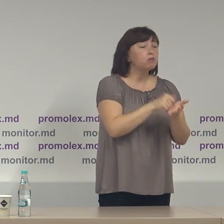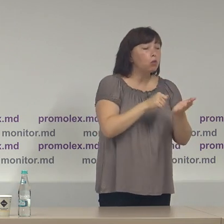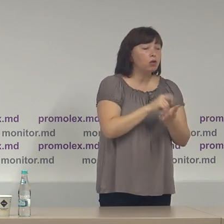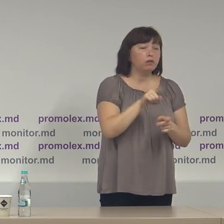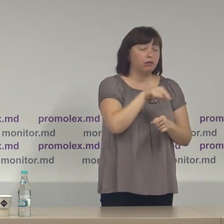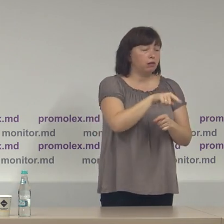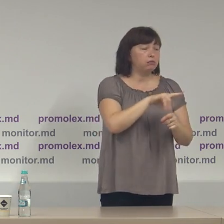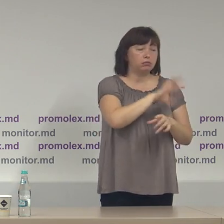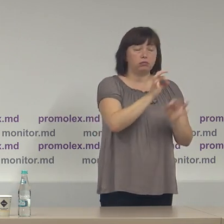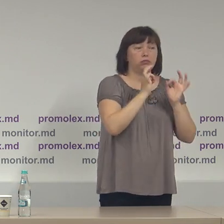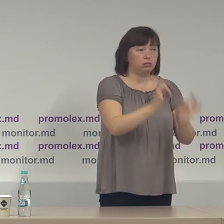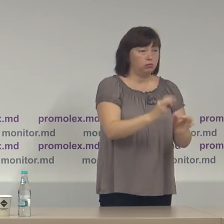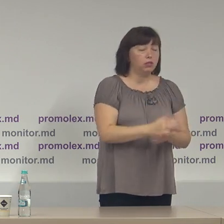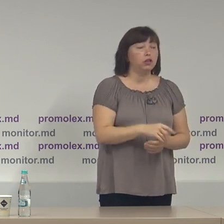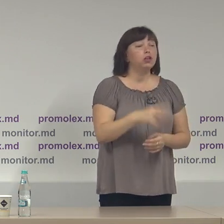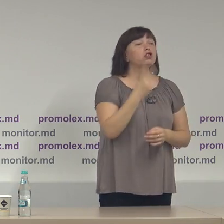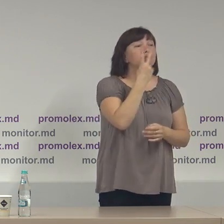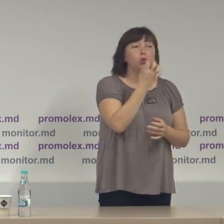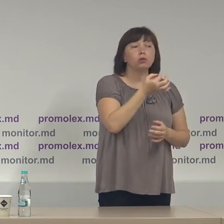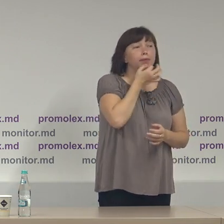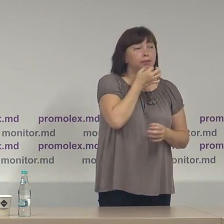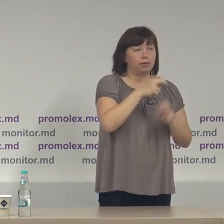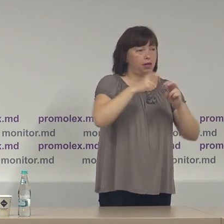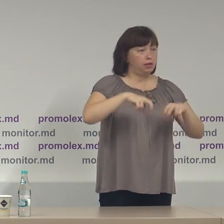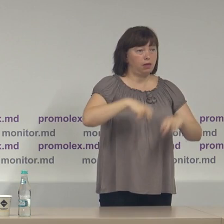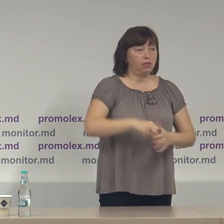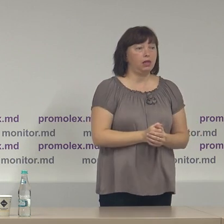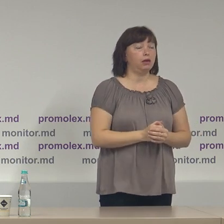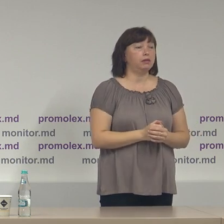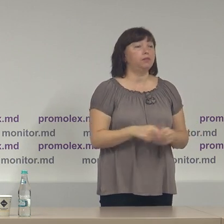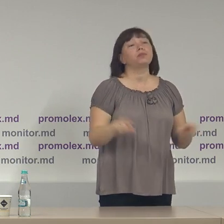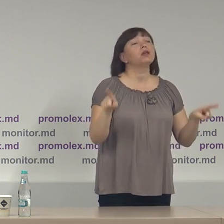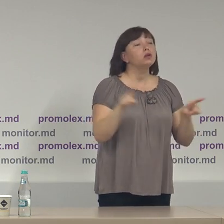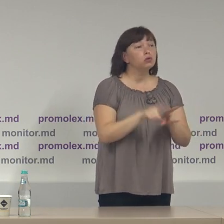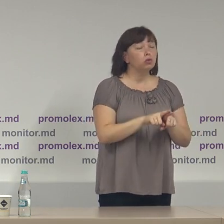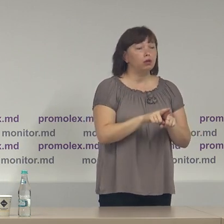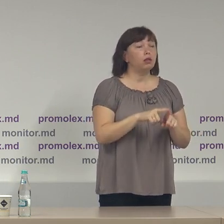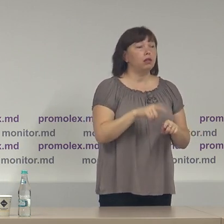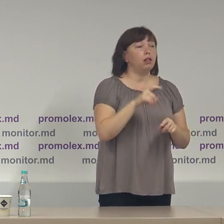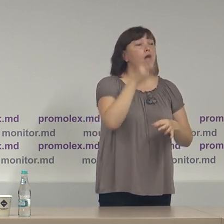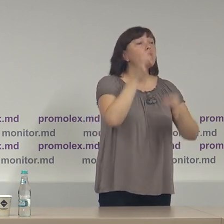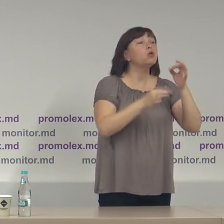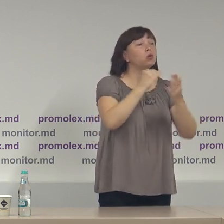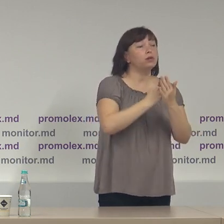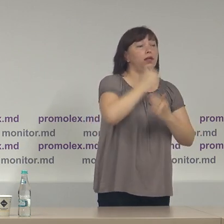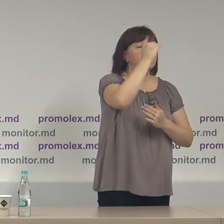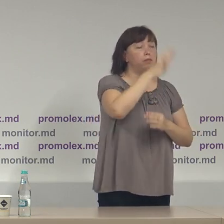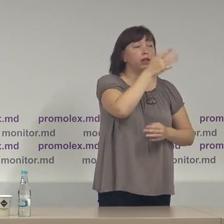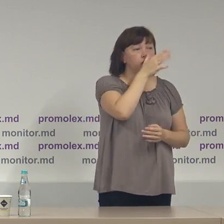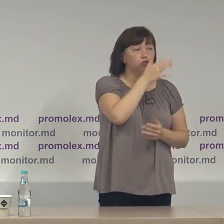procedură și două încă nu sunt examinate totodată la Curtea de Apel Chișineu